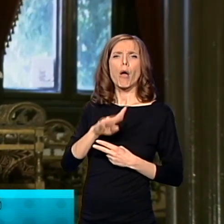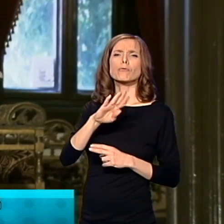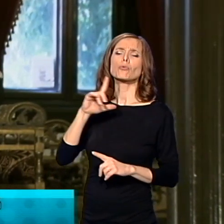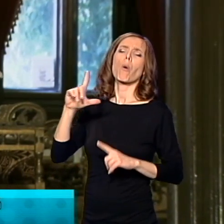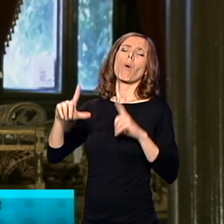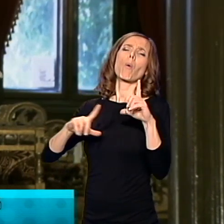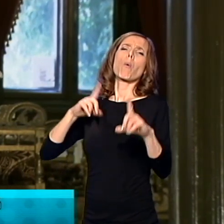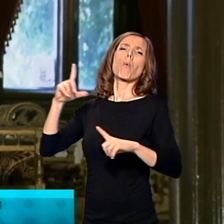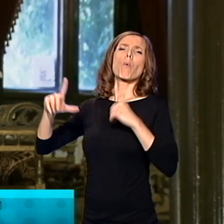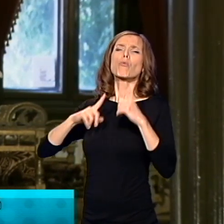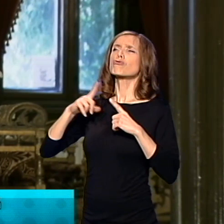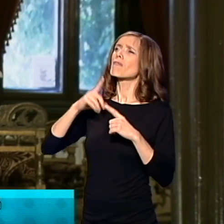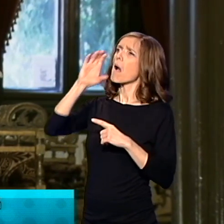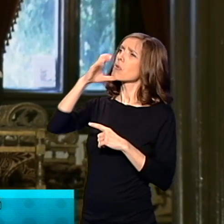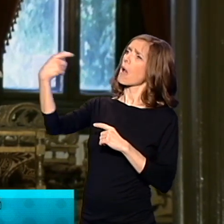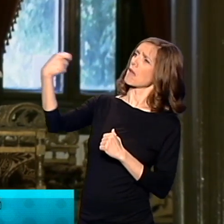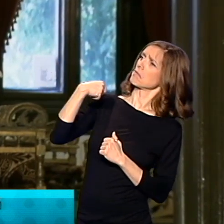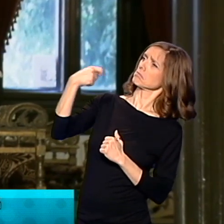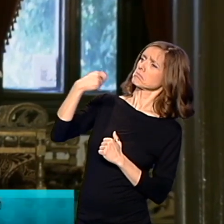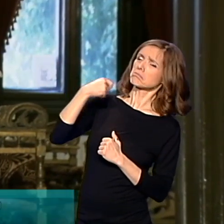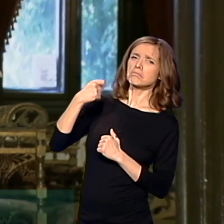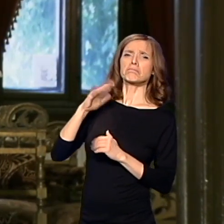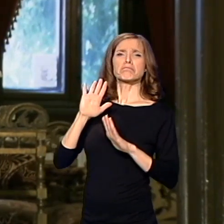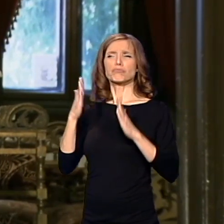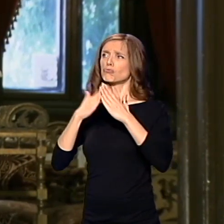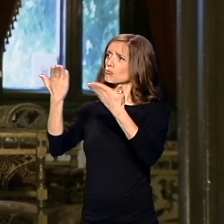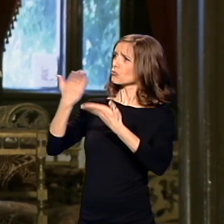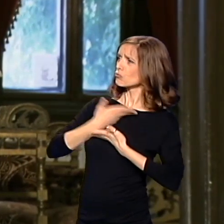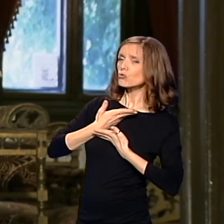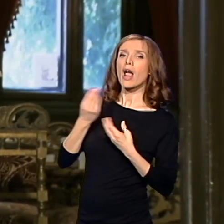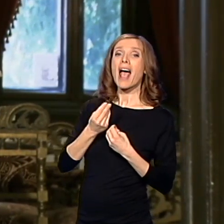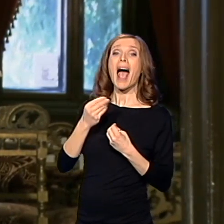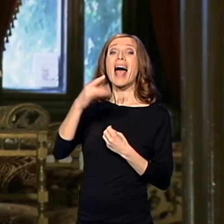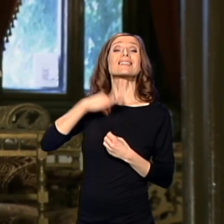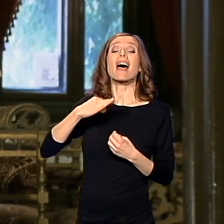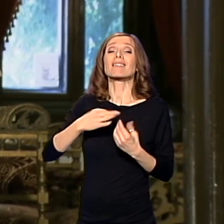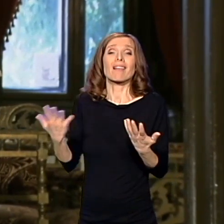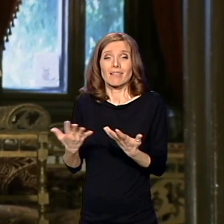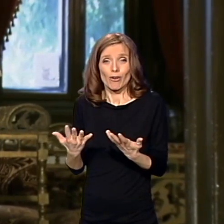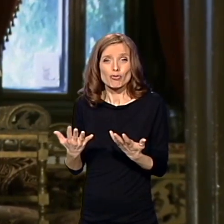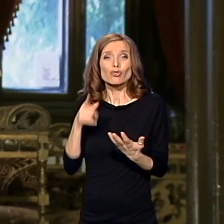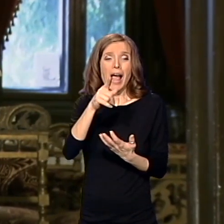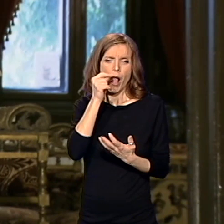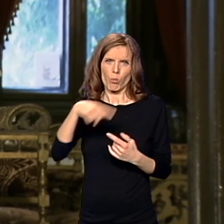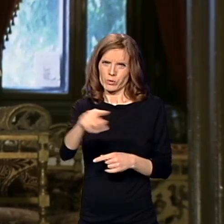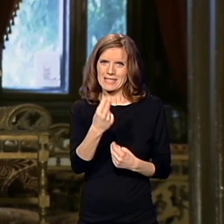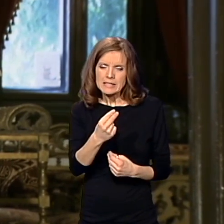koji uživo lepo apanažo od Bugara, upravo da bi smirivao domaće stanovništvo,